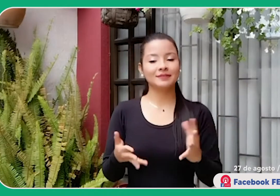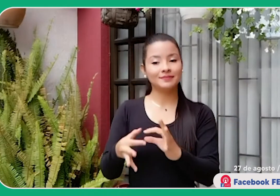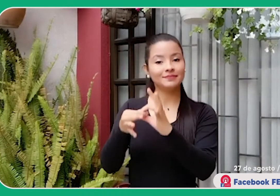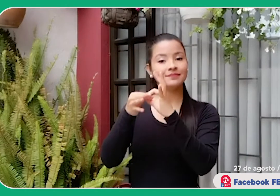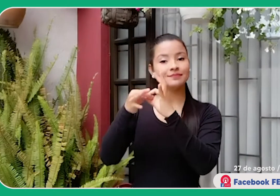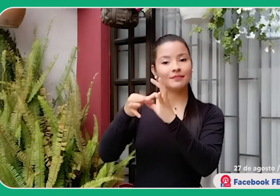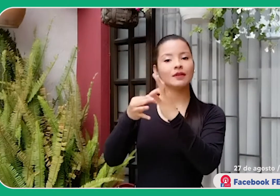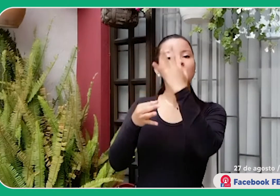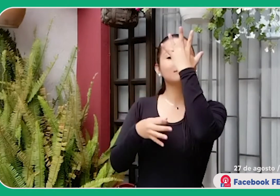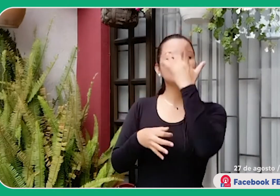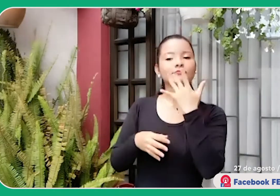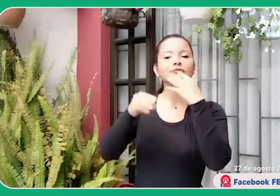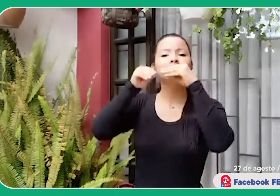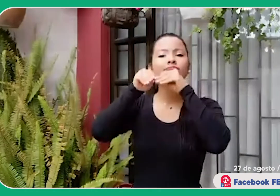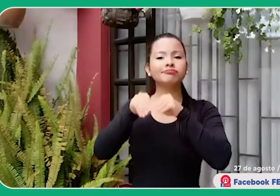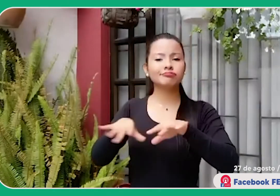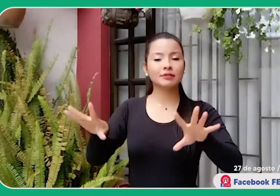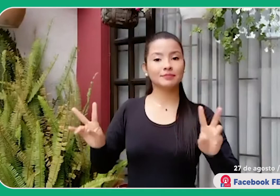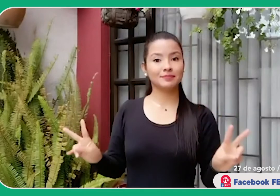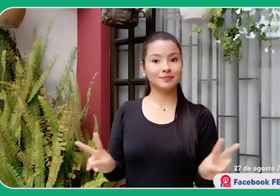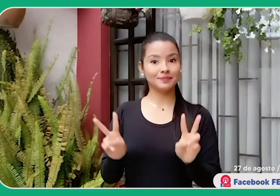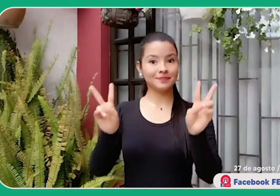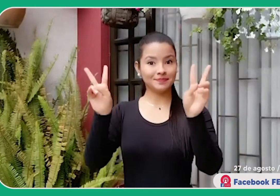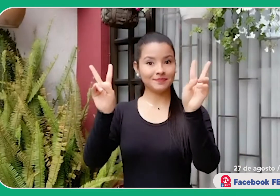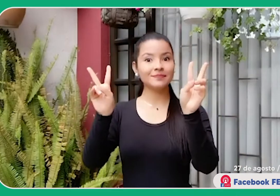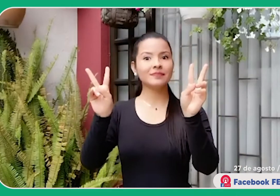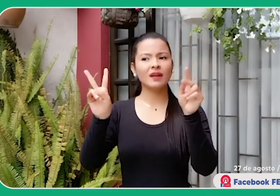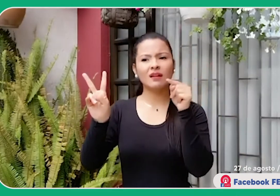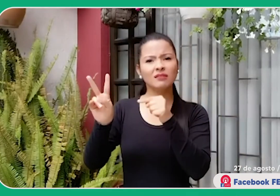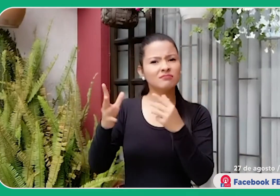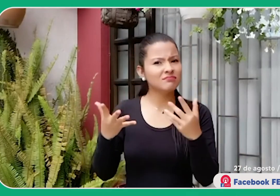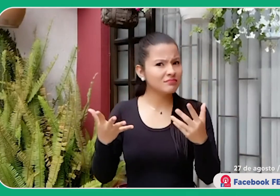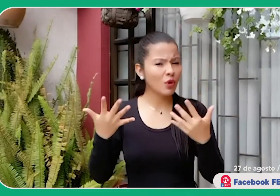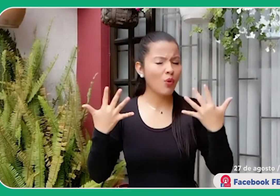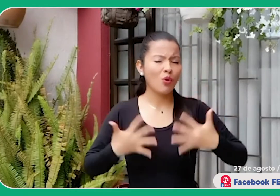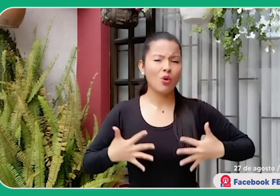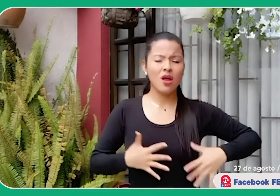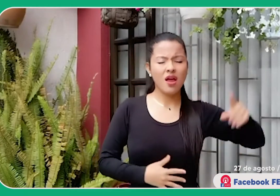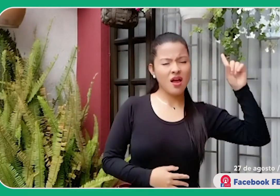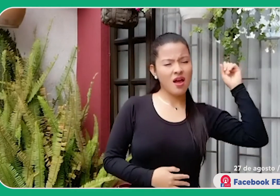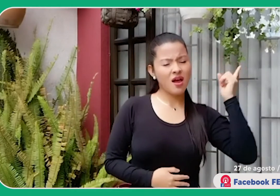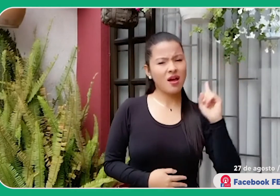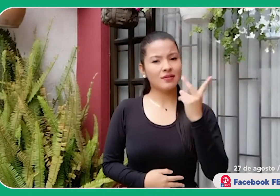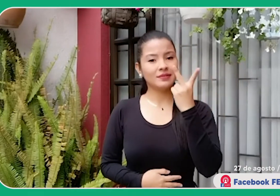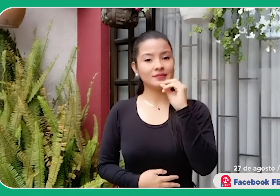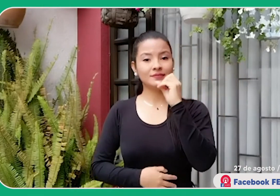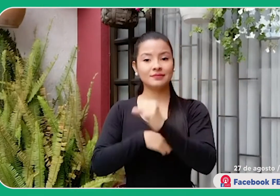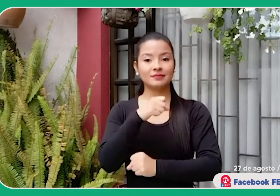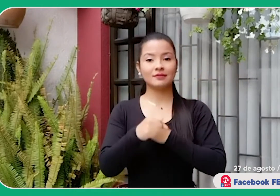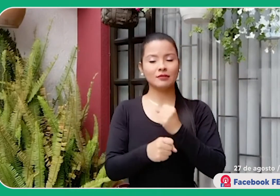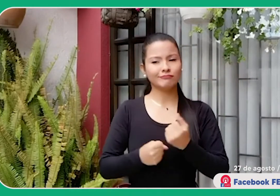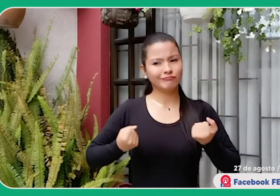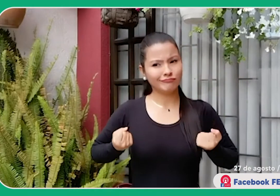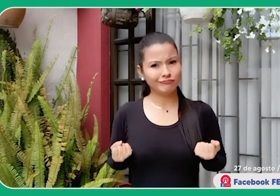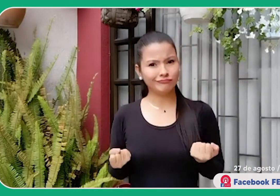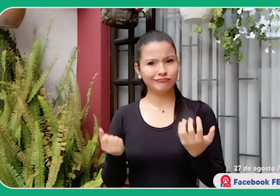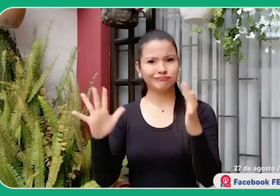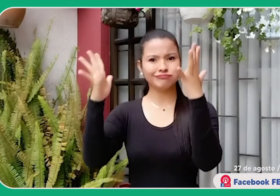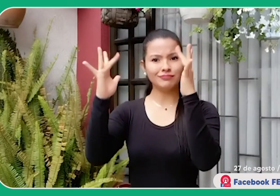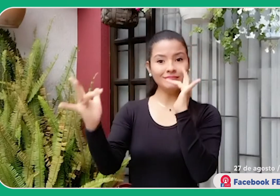la tarde en el Facebook Live de Fenascol para celebrar juntos los 20 años del Centro de Relevo y hablar de su